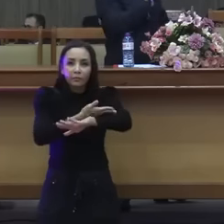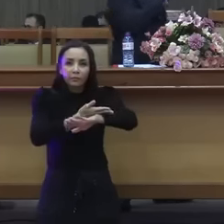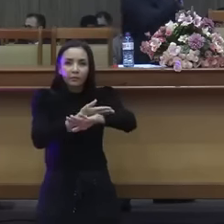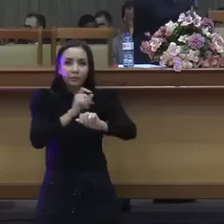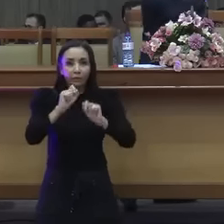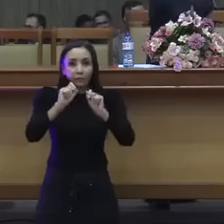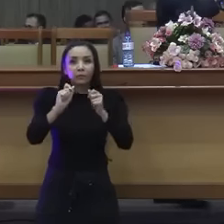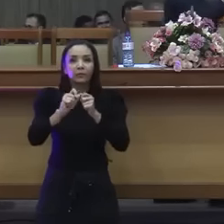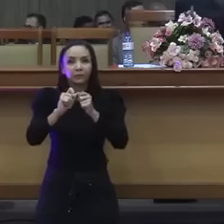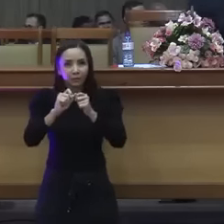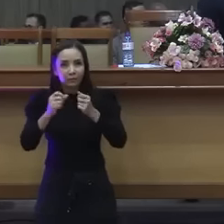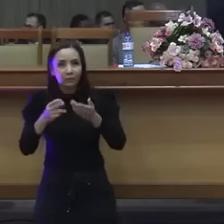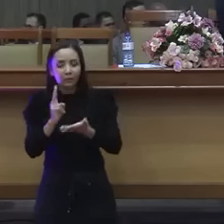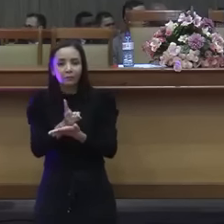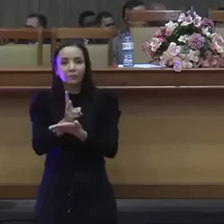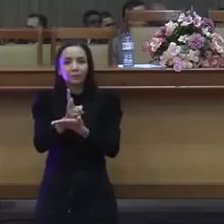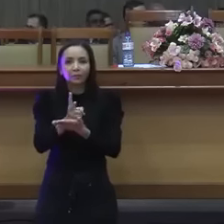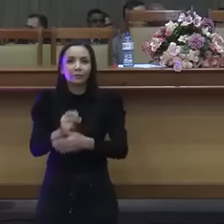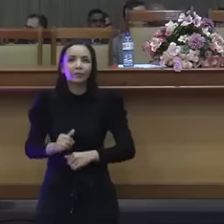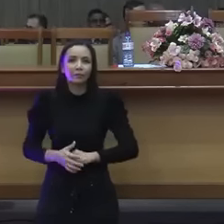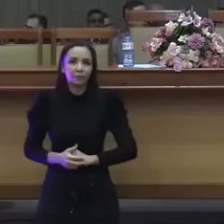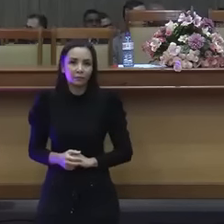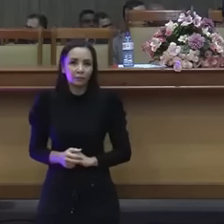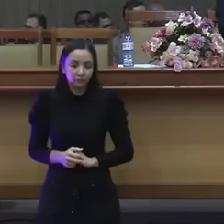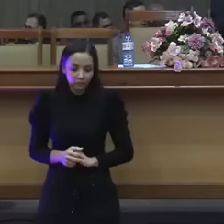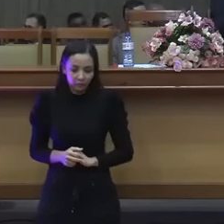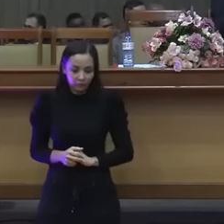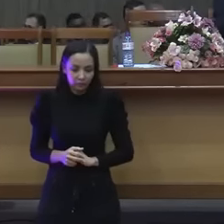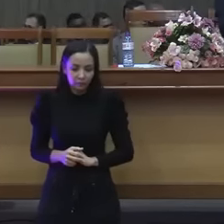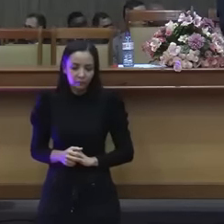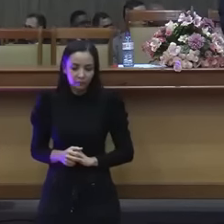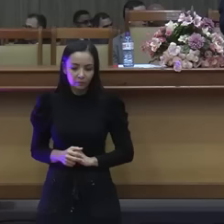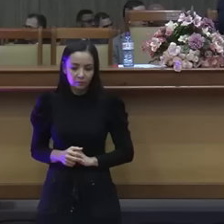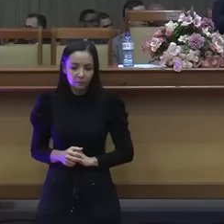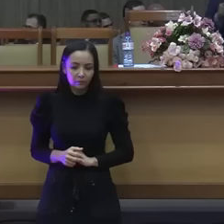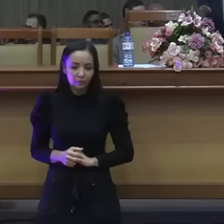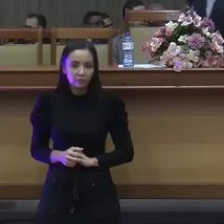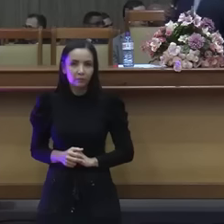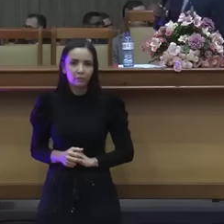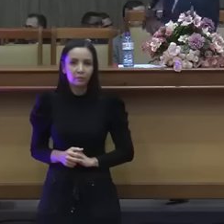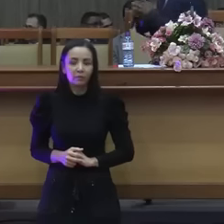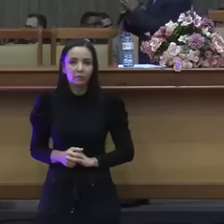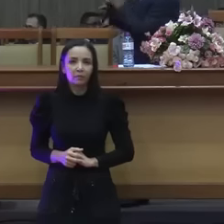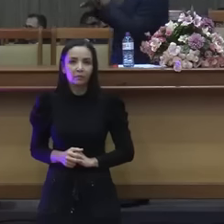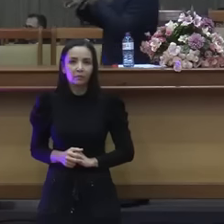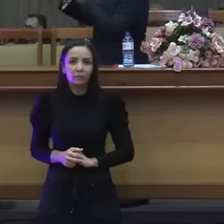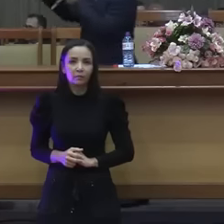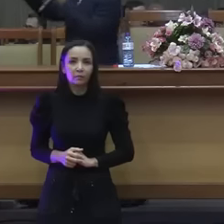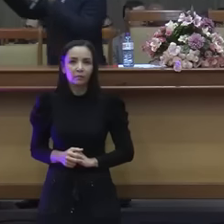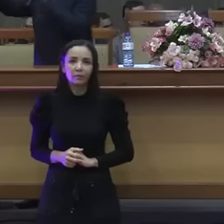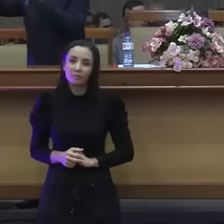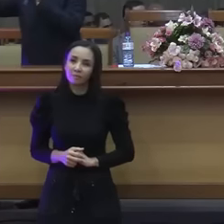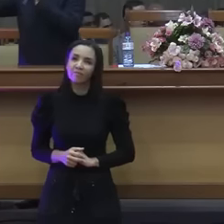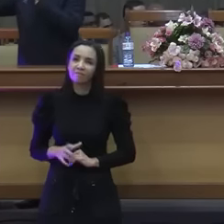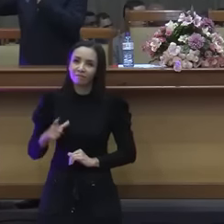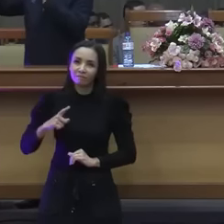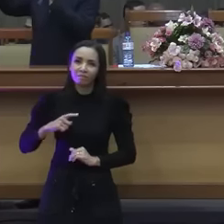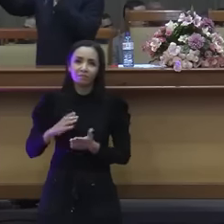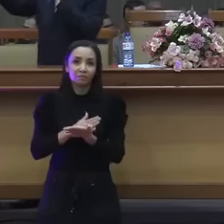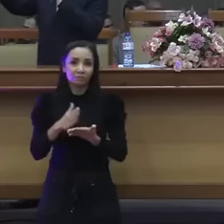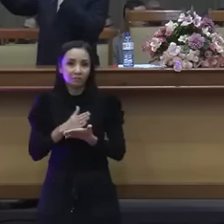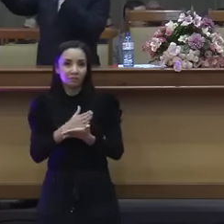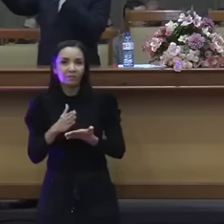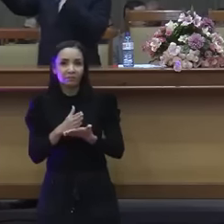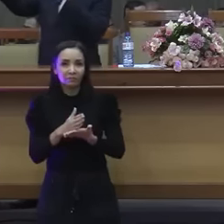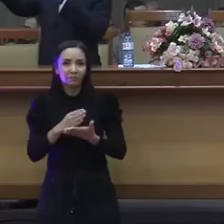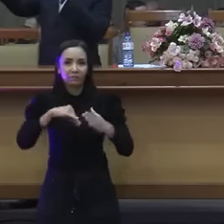tem, como é que diz aí? E nos expõe costumes que nos não é lícito receber nem praticar, visto que somos